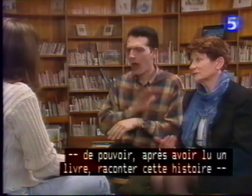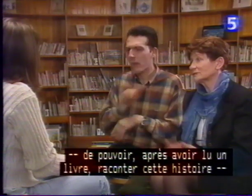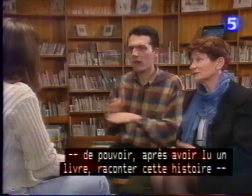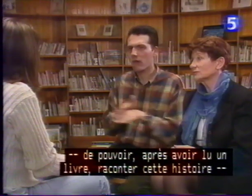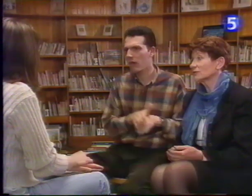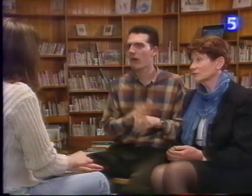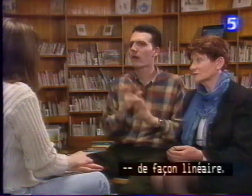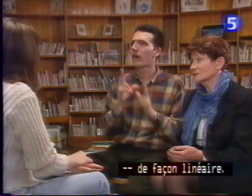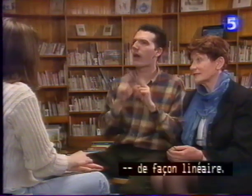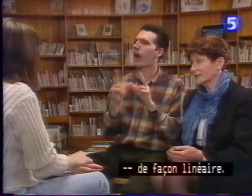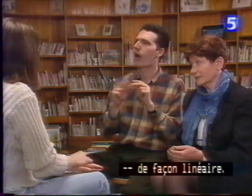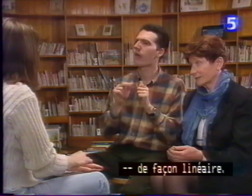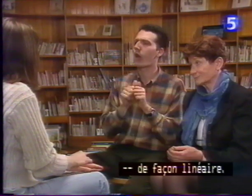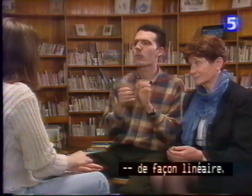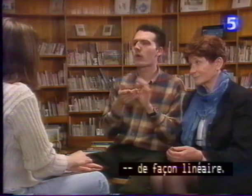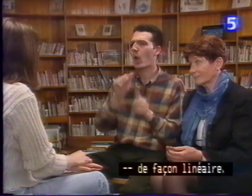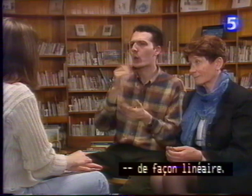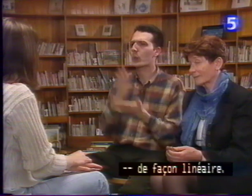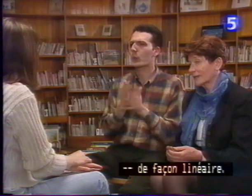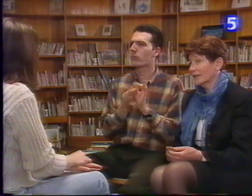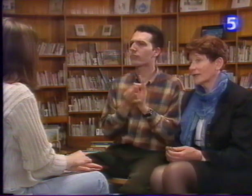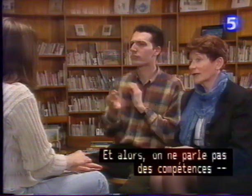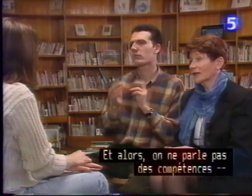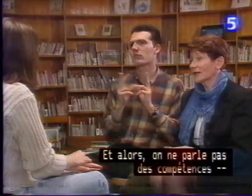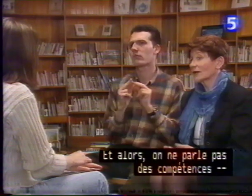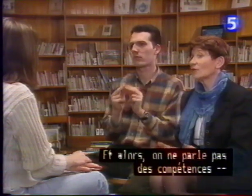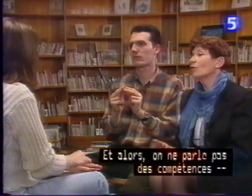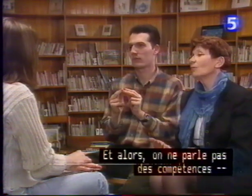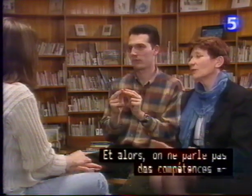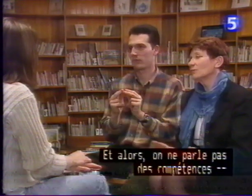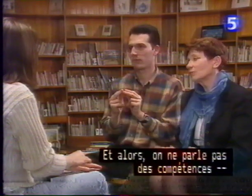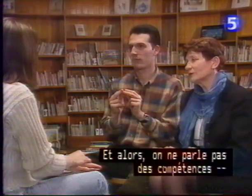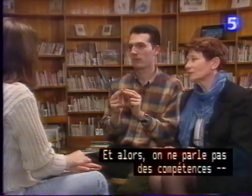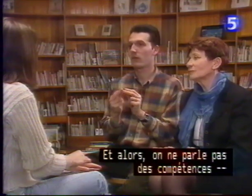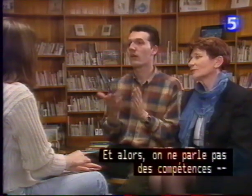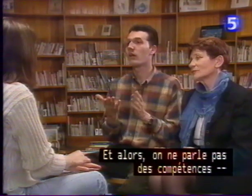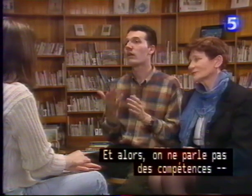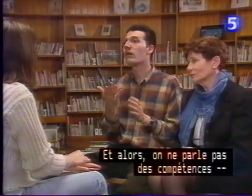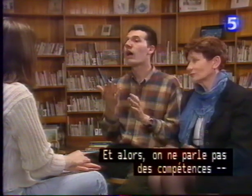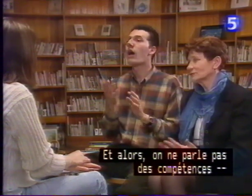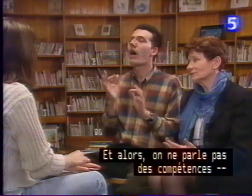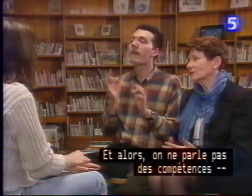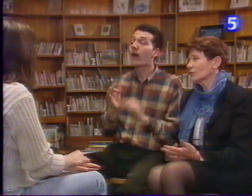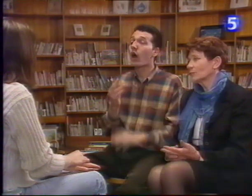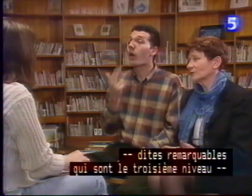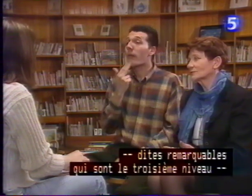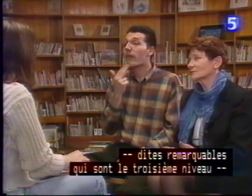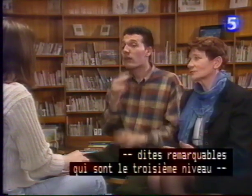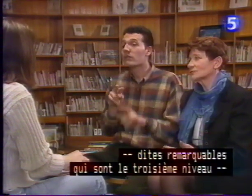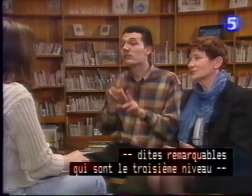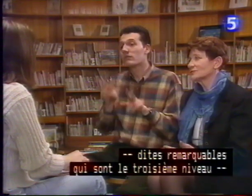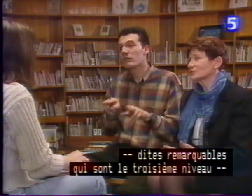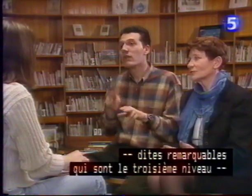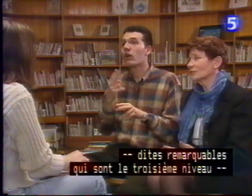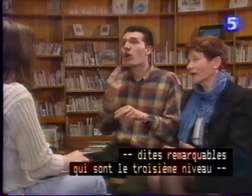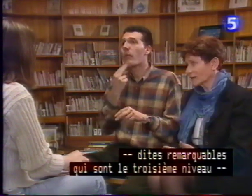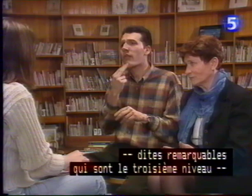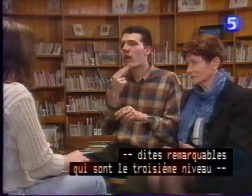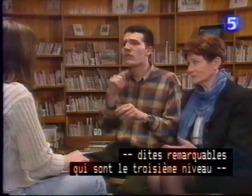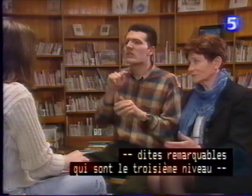histoire de façon linéaire. Et alors, on ne parle pas des compétences dites remarquables, qui sont le troisième